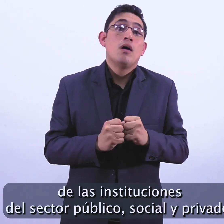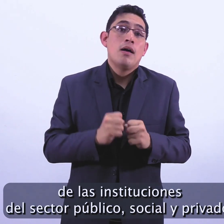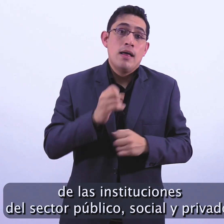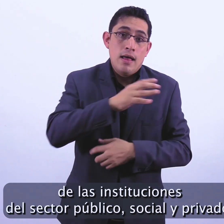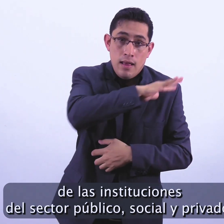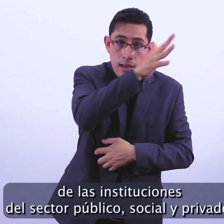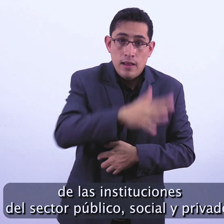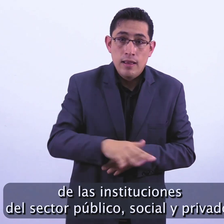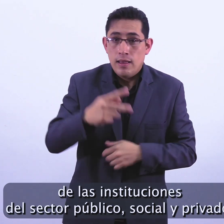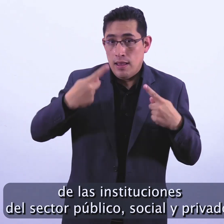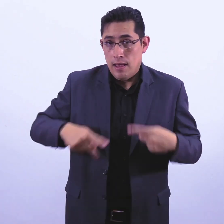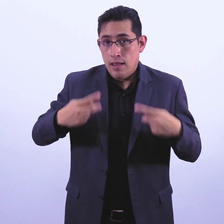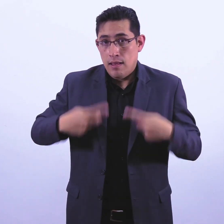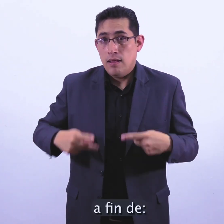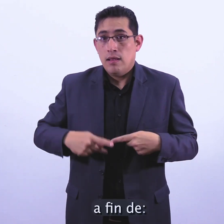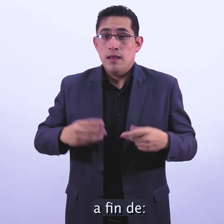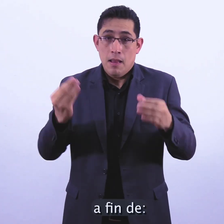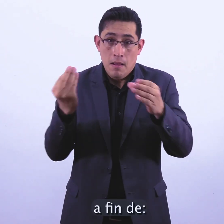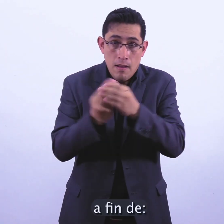social y privado a fin de